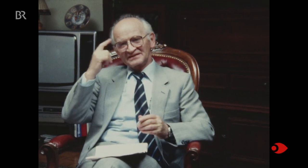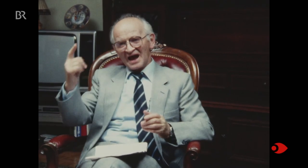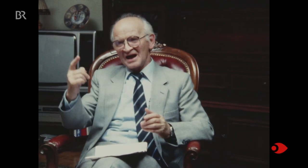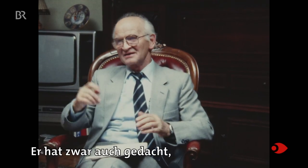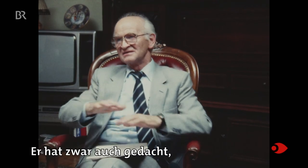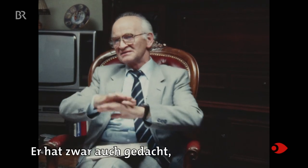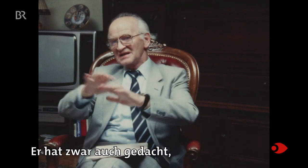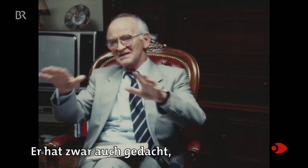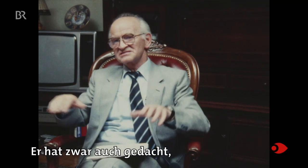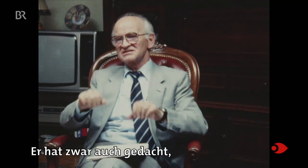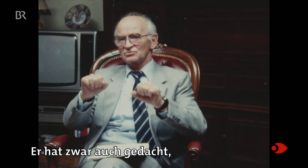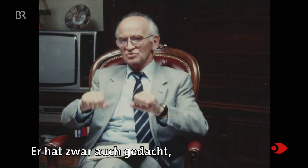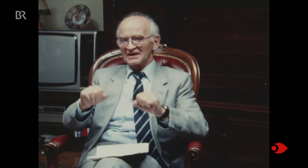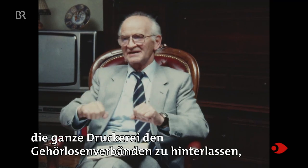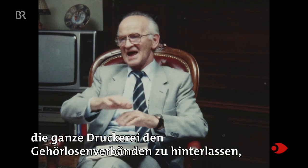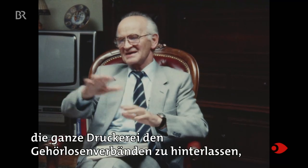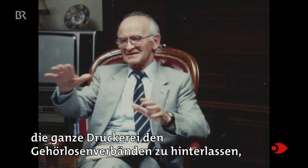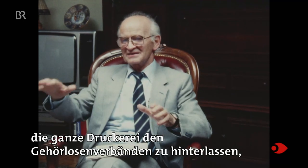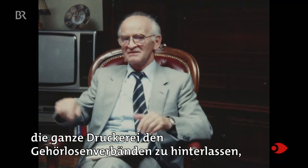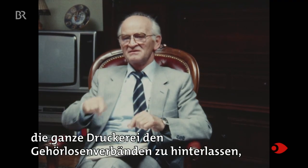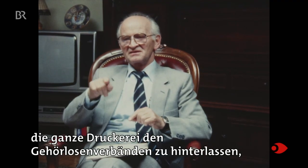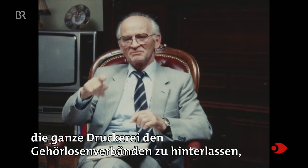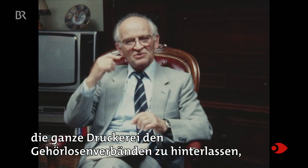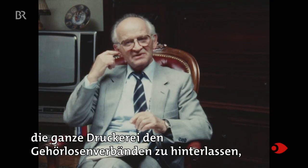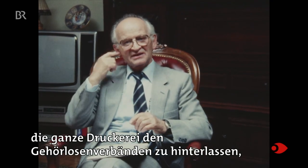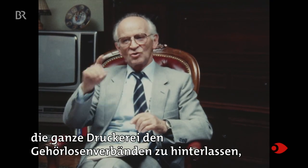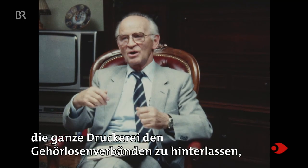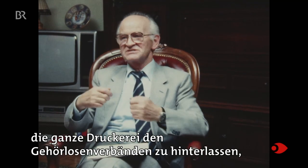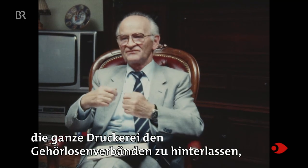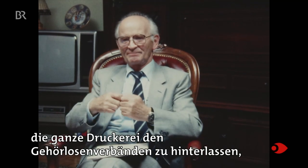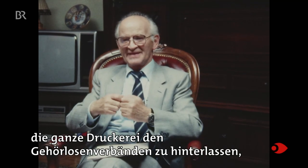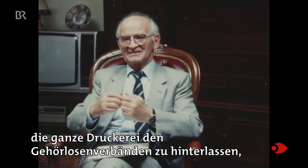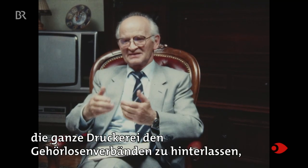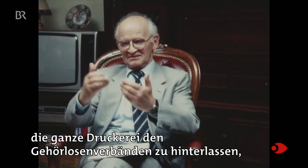Er hat zwar auch gedacht, die ganze Druckerei den Gehörlosenverbänden zu hinterlassen.